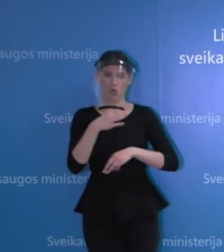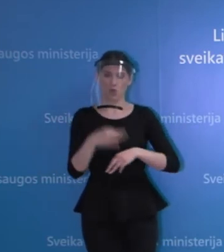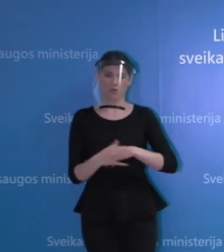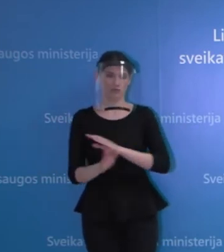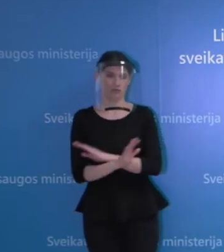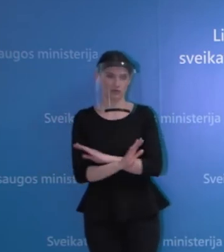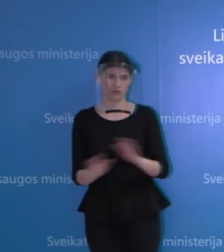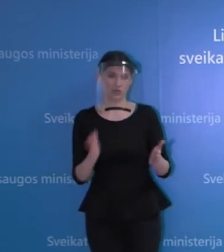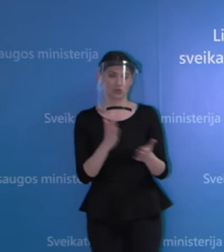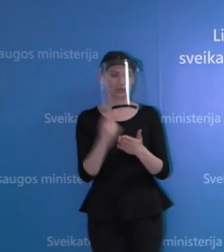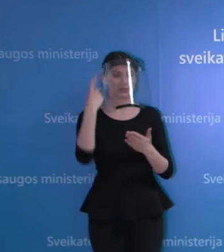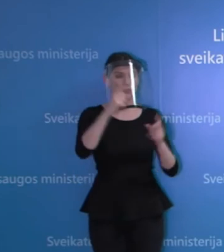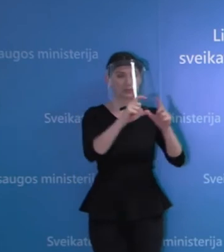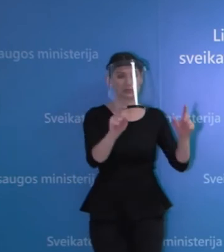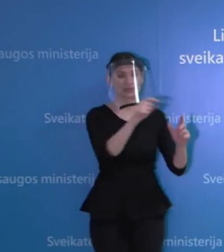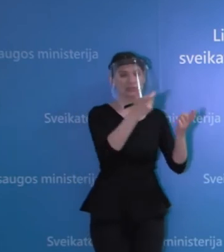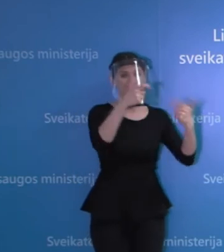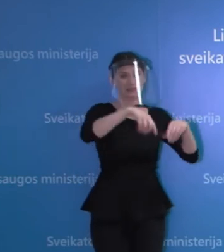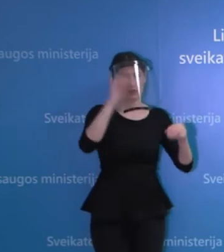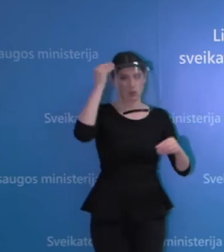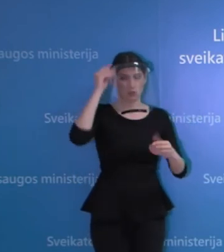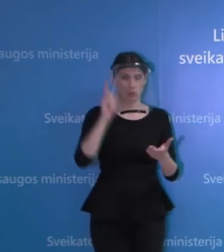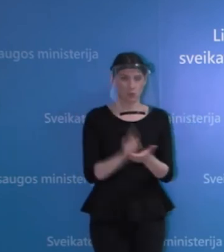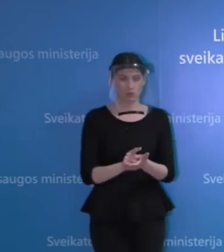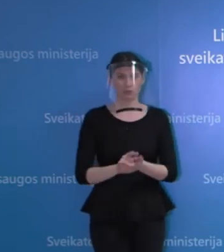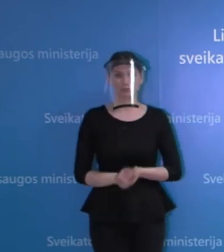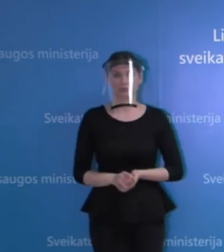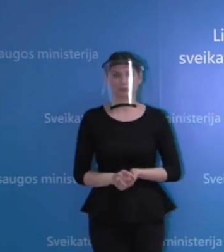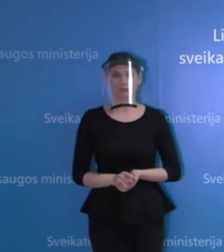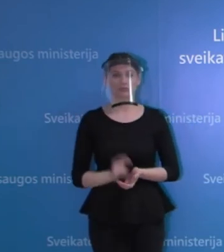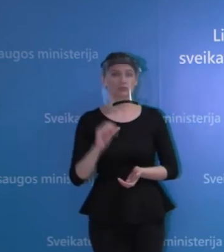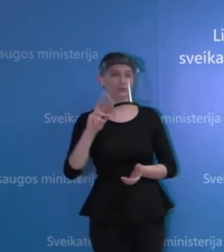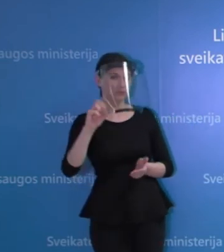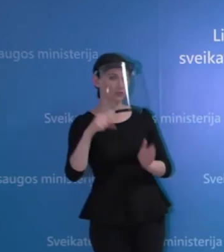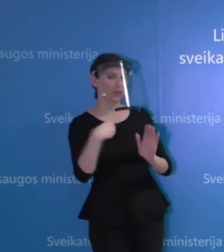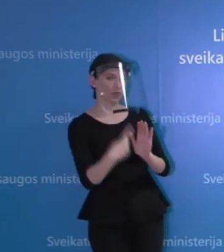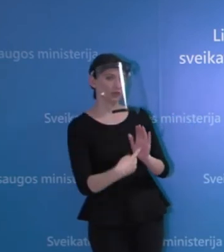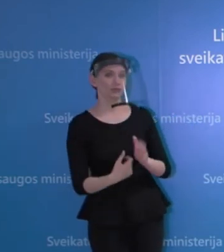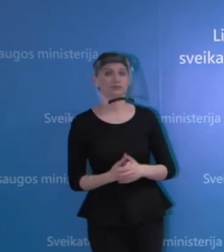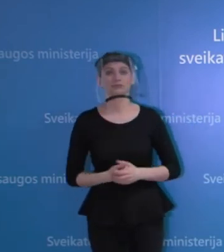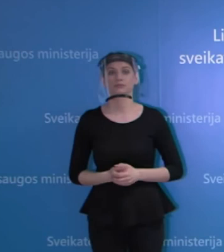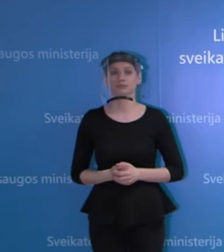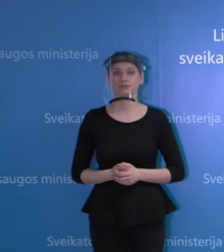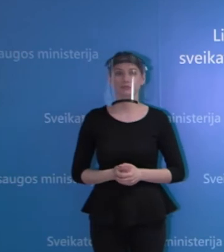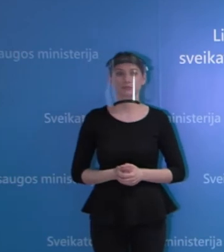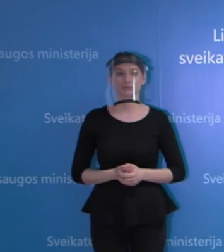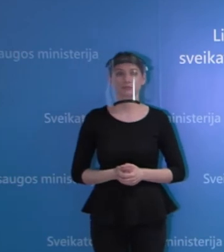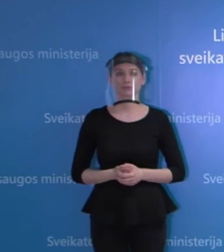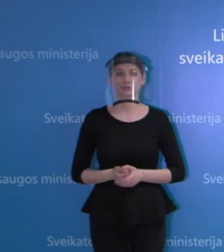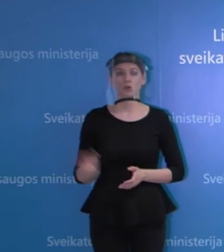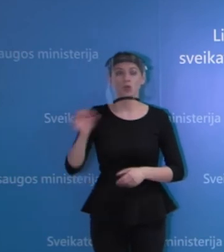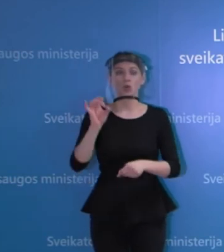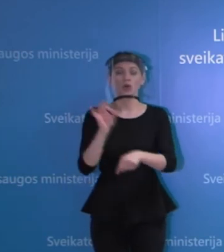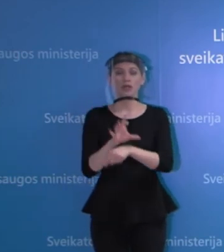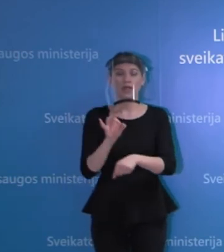yra tam skirtos įstaigos pačioj savaldybėj. Jevo, klauskite. Ir dar vienas klausimas. Taip pat dėl